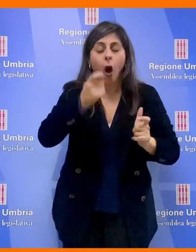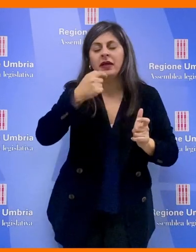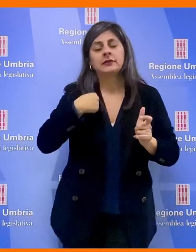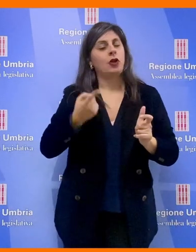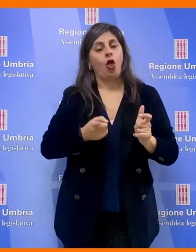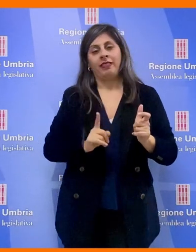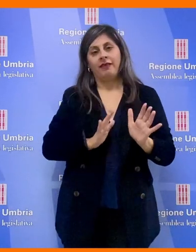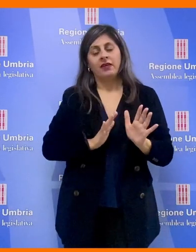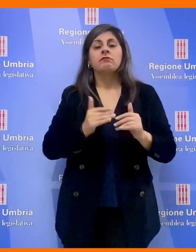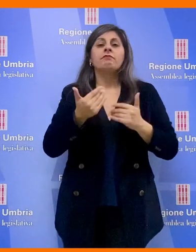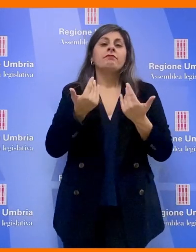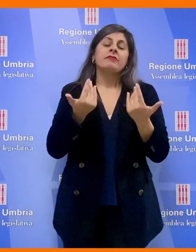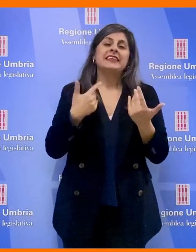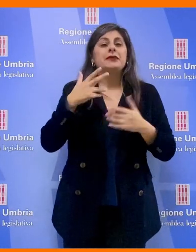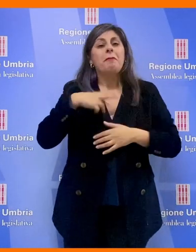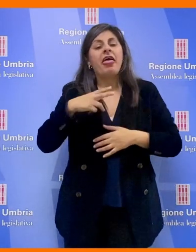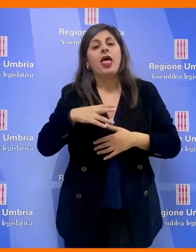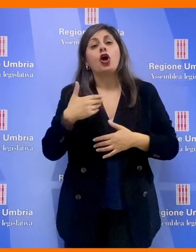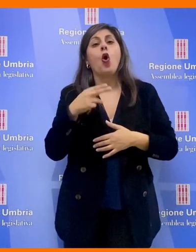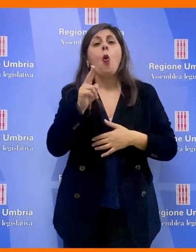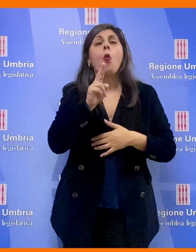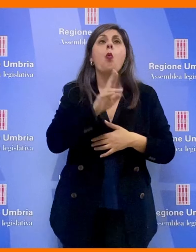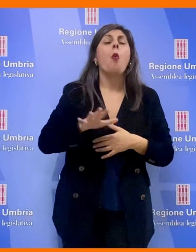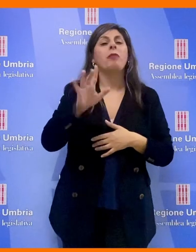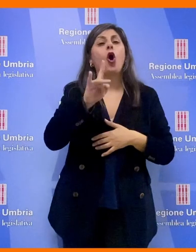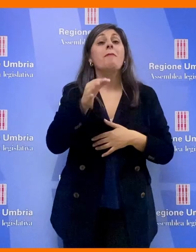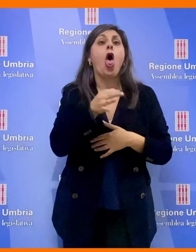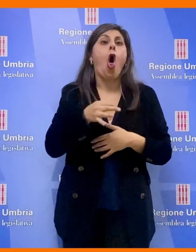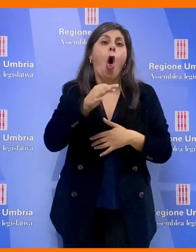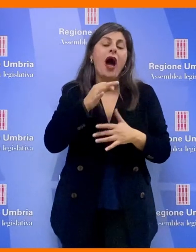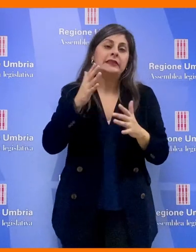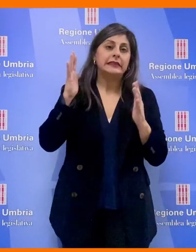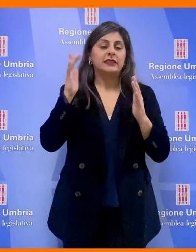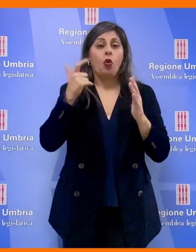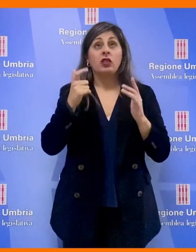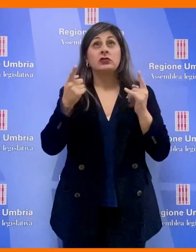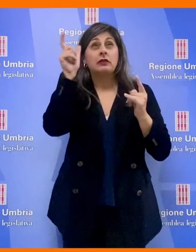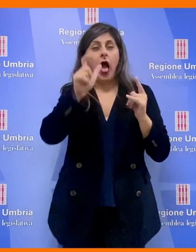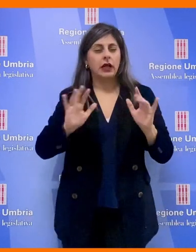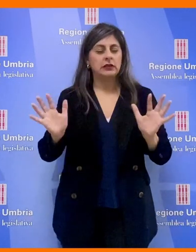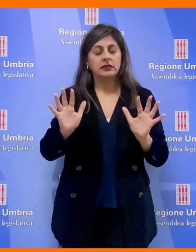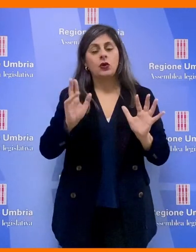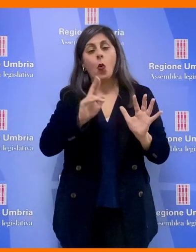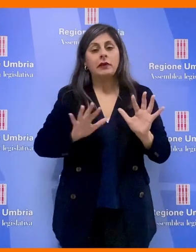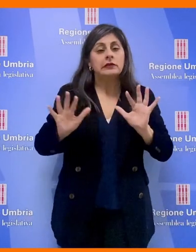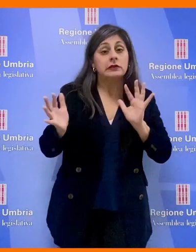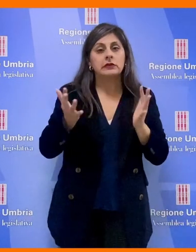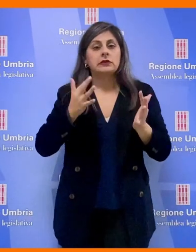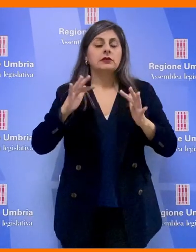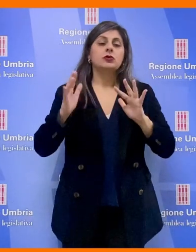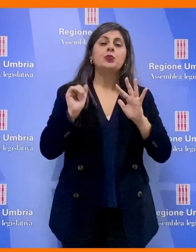Spero che l'oasi dell'Umbria, se così si può chiamare in un contesto drammatico e difficile come questo, possa comunque